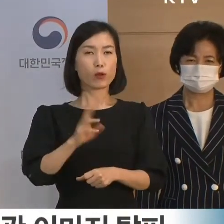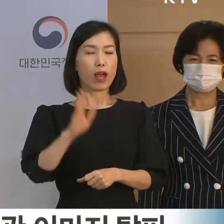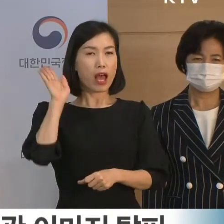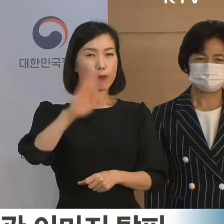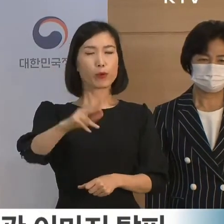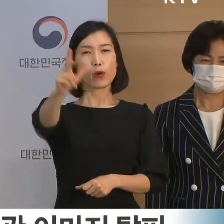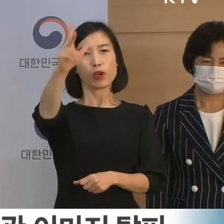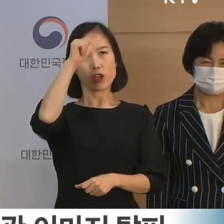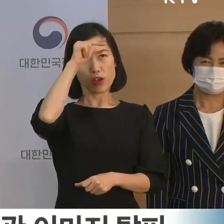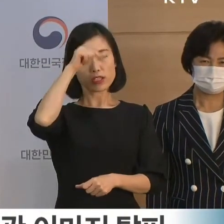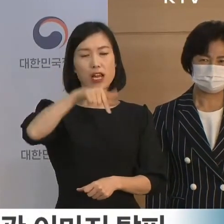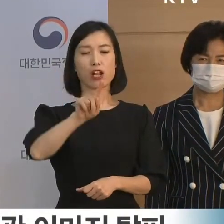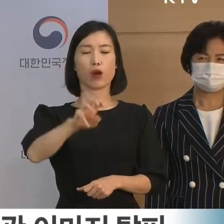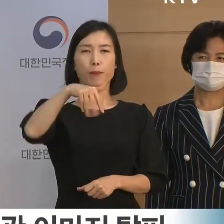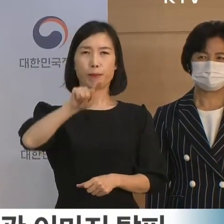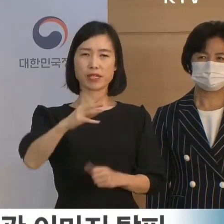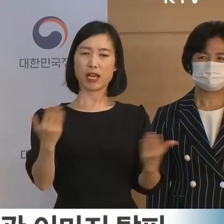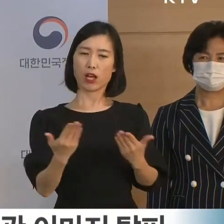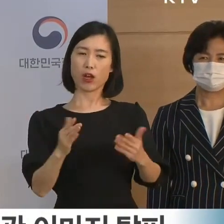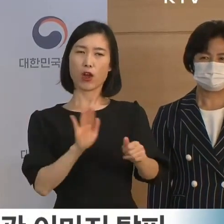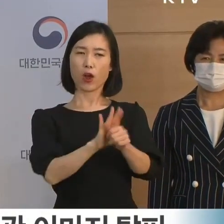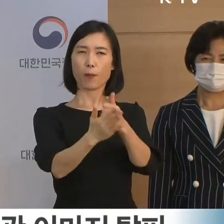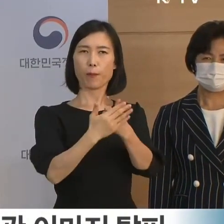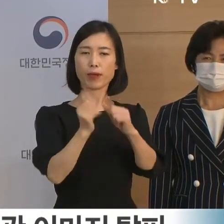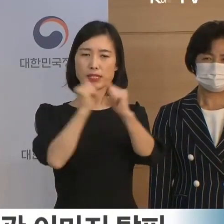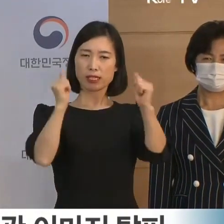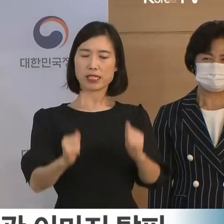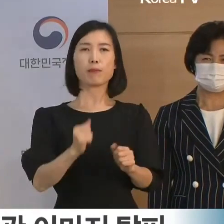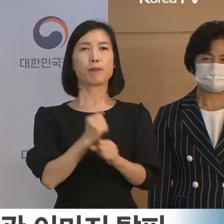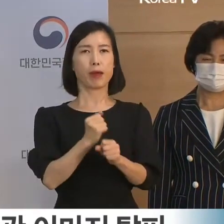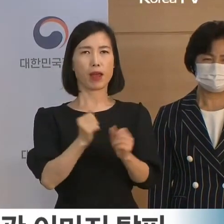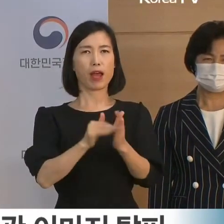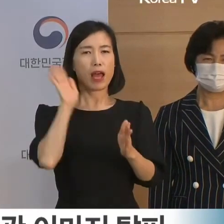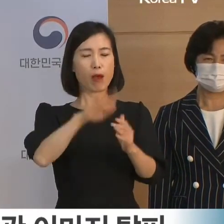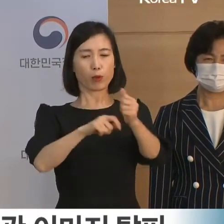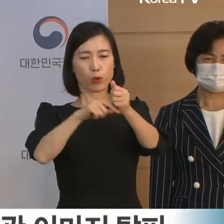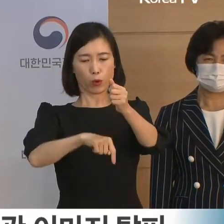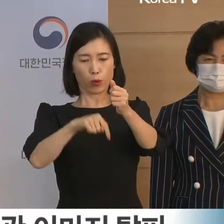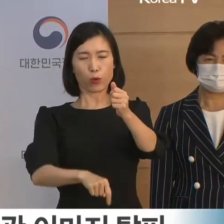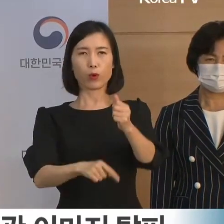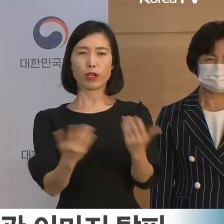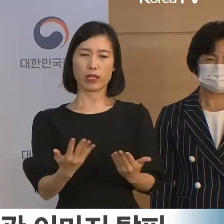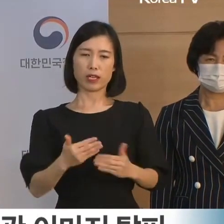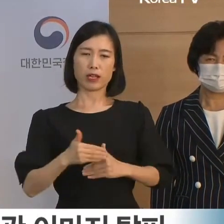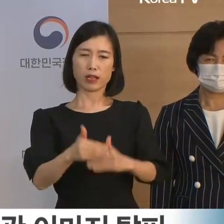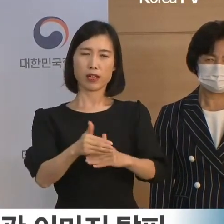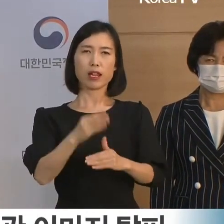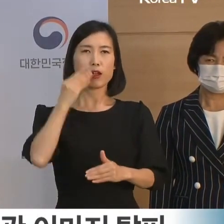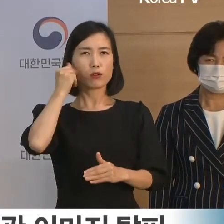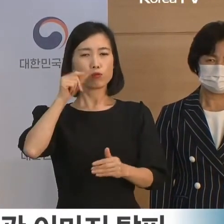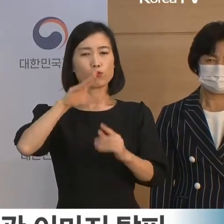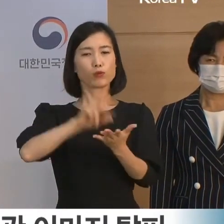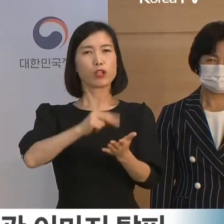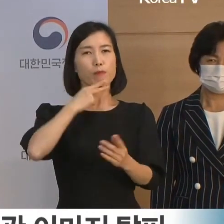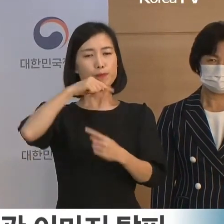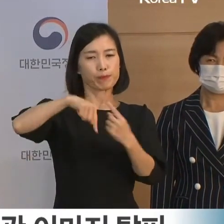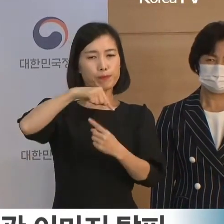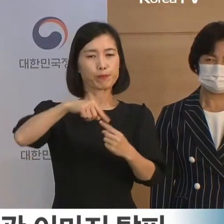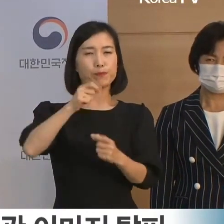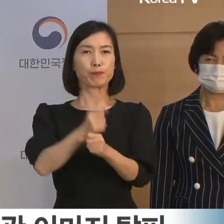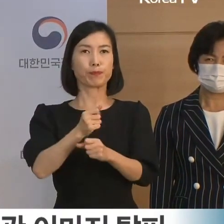검경과의 업무 협력 체계를 구축하는 등 후속 대책도 차질 없이 준비하겠습니다.